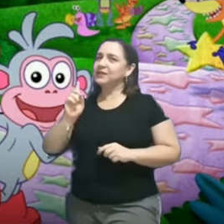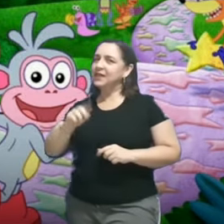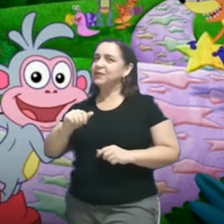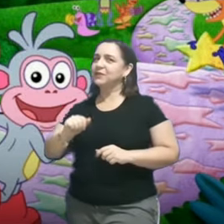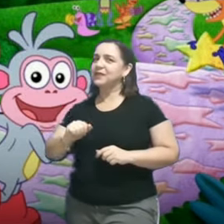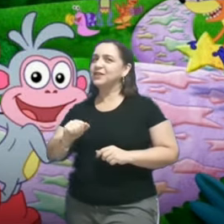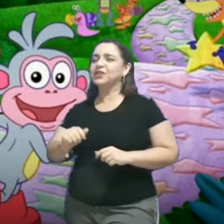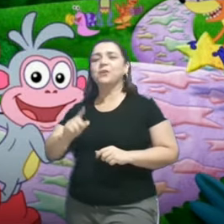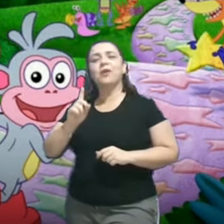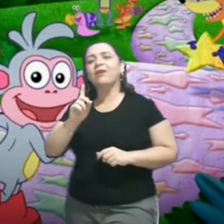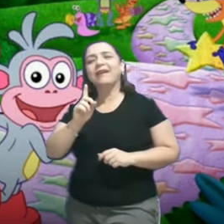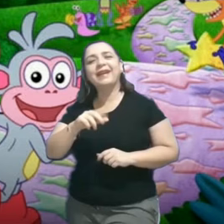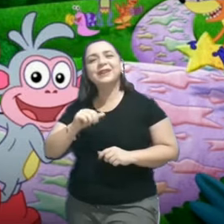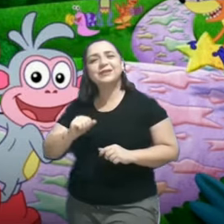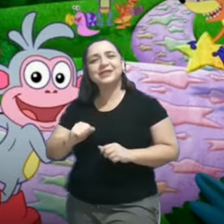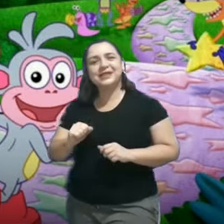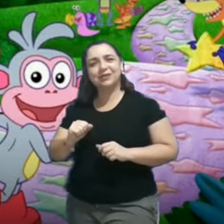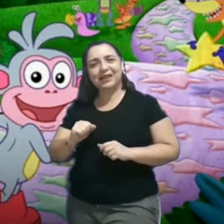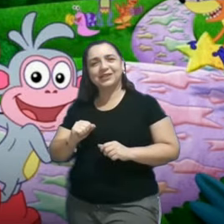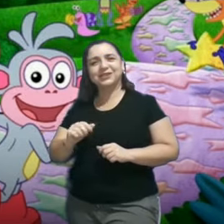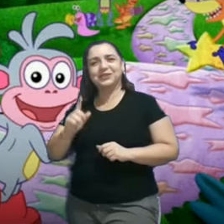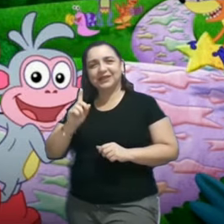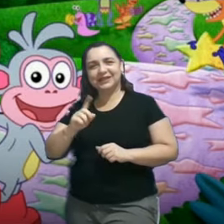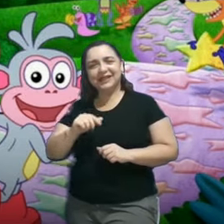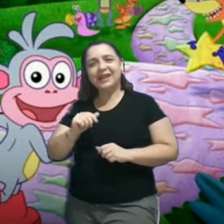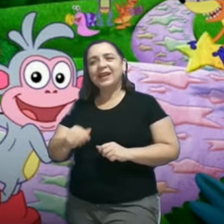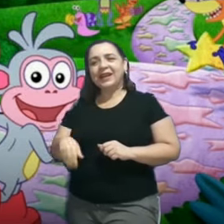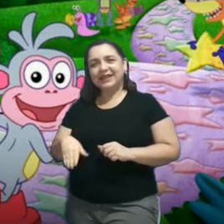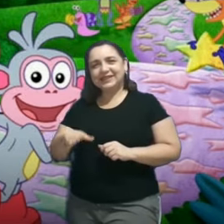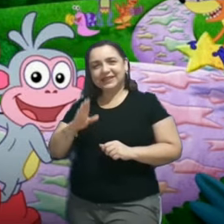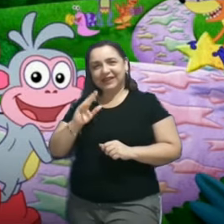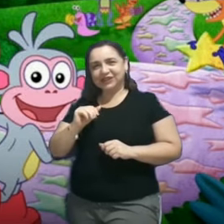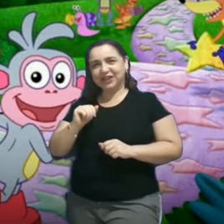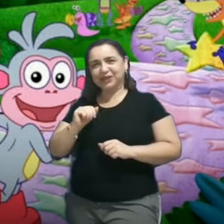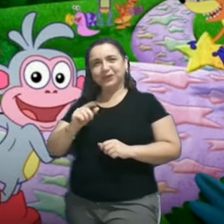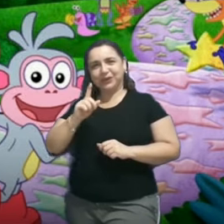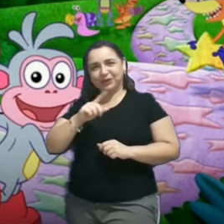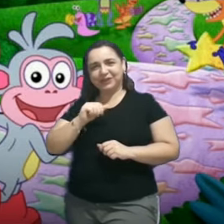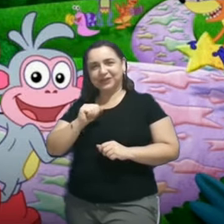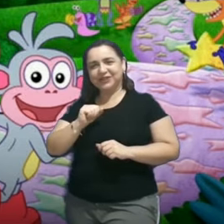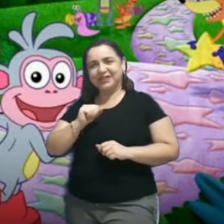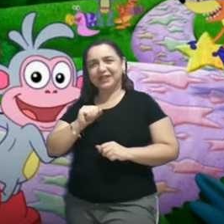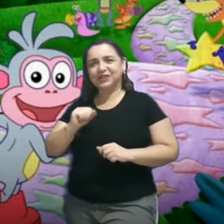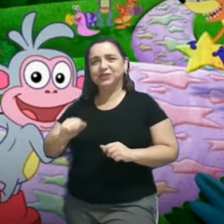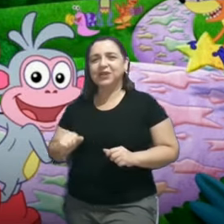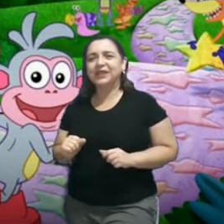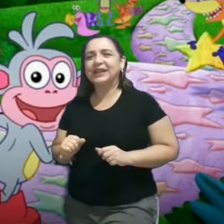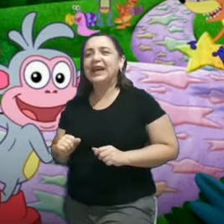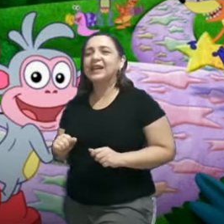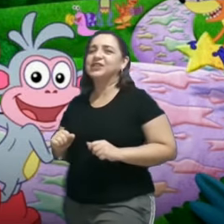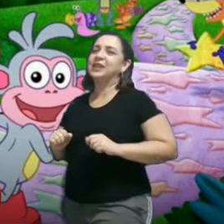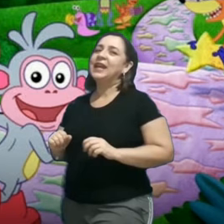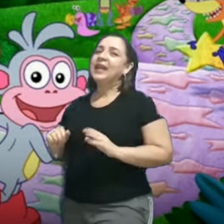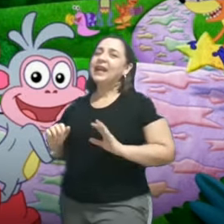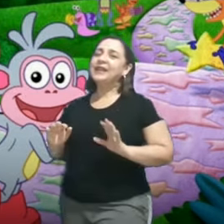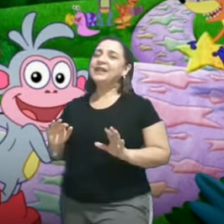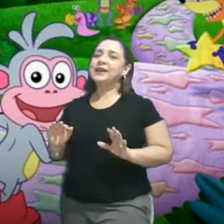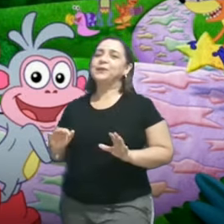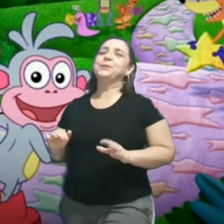sei que vocês estão morrendo de saudade de fazer esse trajeto todos os dias, não é verdade?